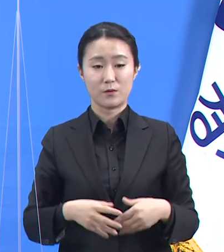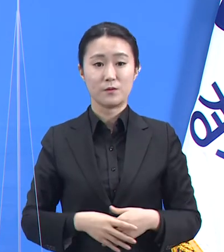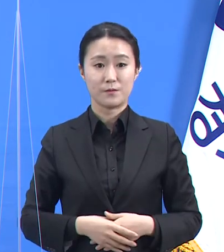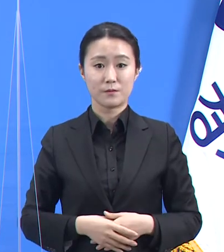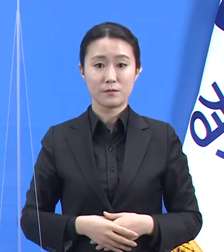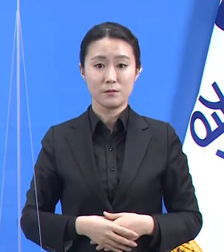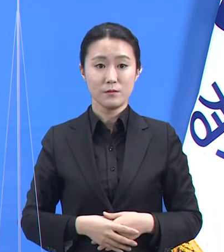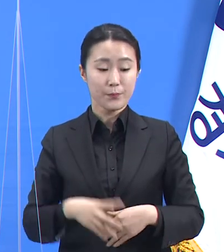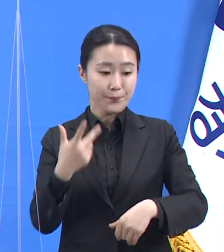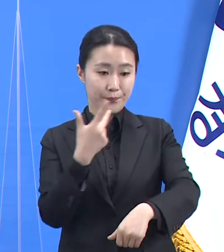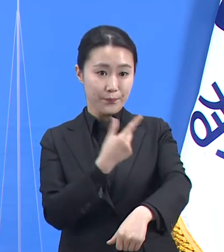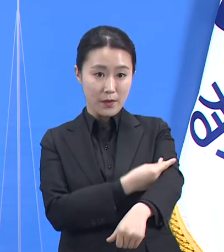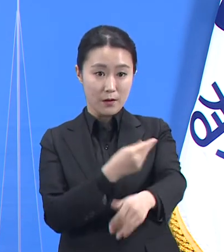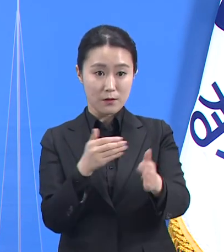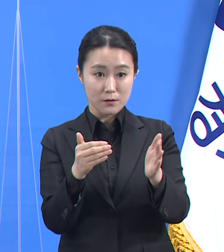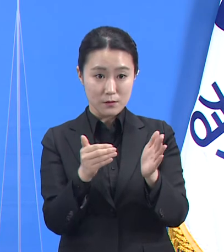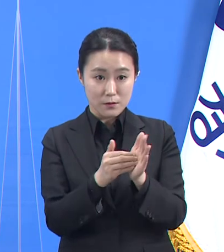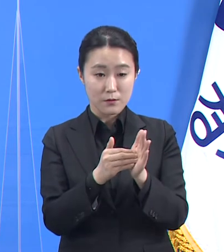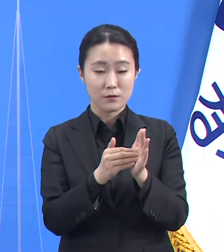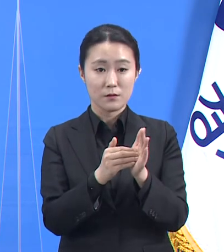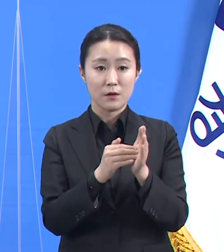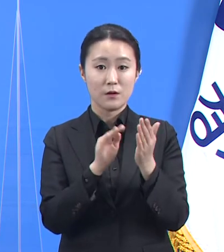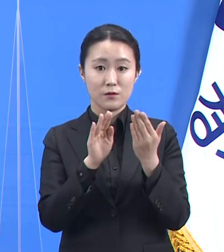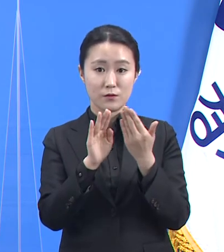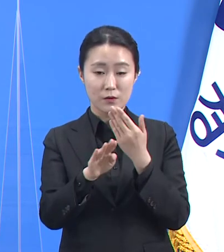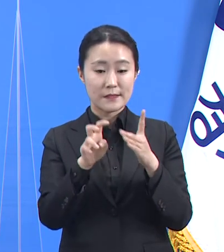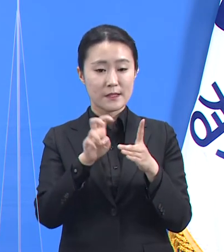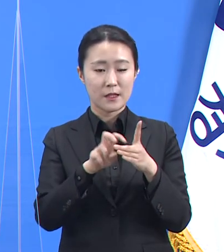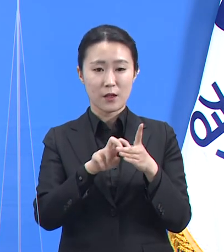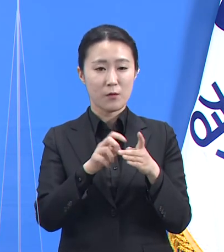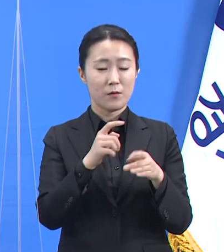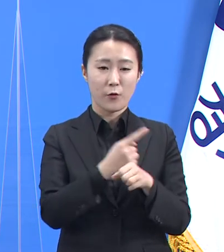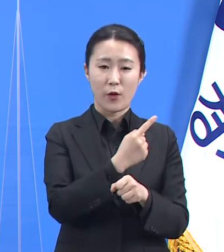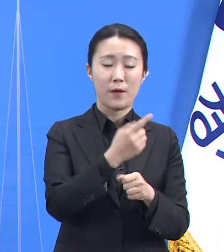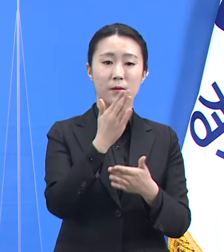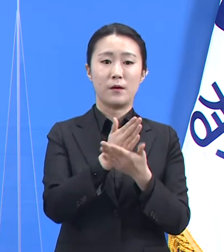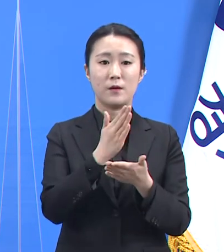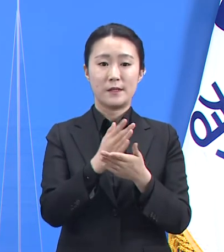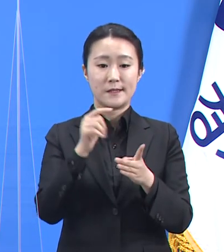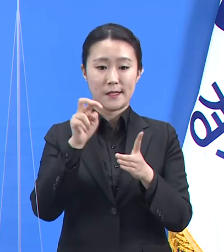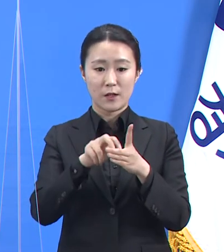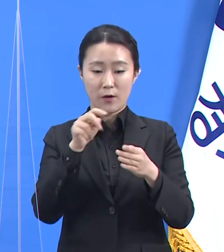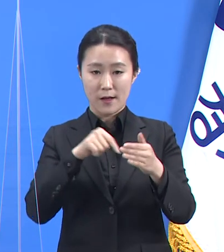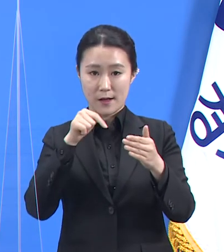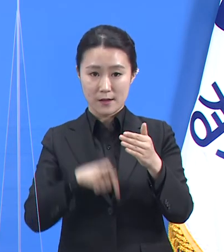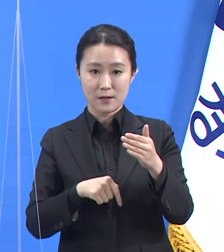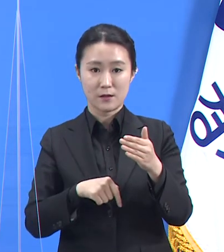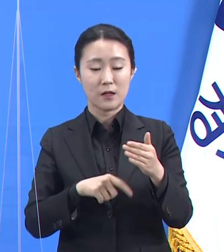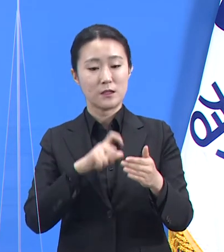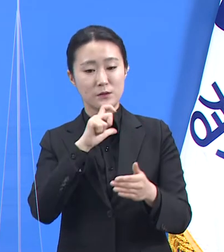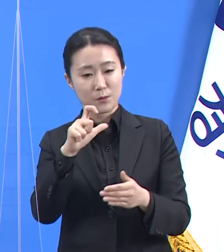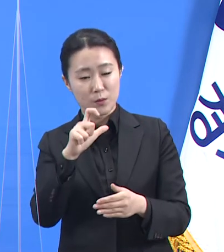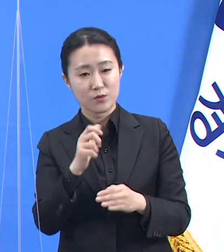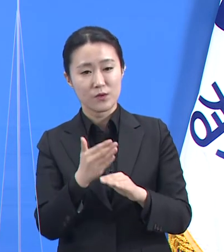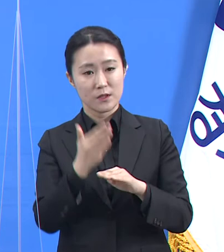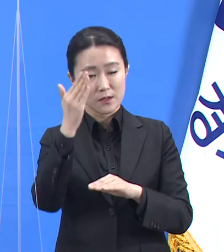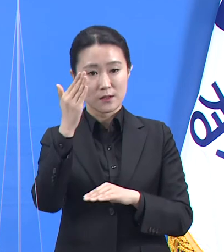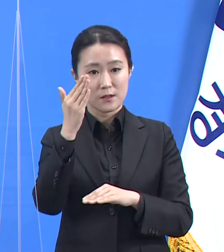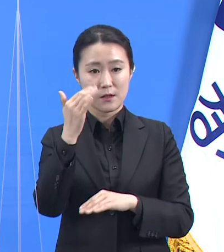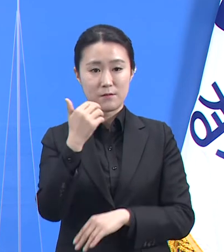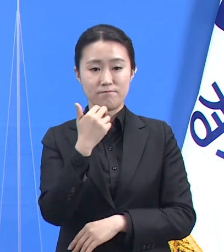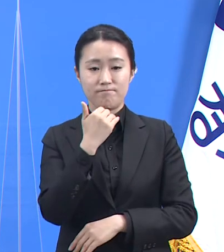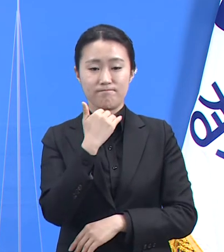백신 접종 후에는 접종센터 내부에서 의료진의 관찰 아래 15분 이상 대기하여 관찰하는 것은 기본입니다.